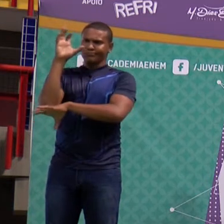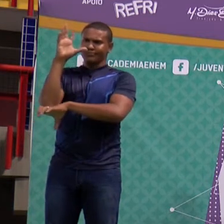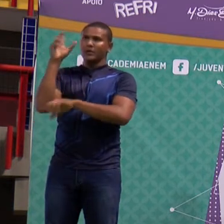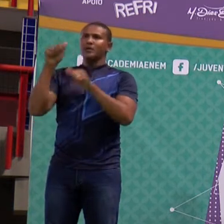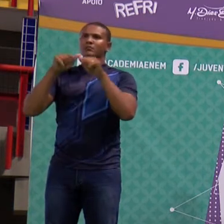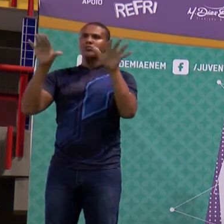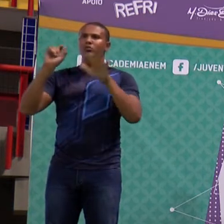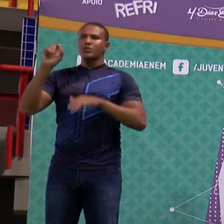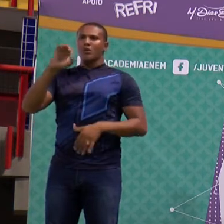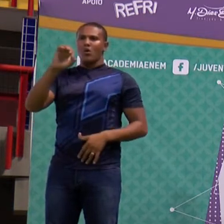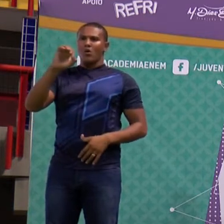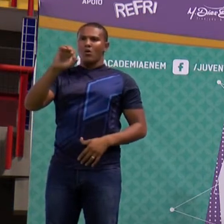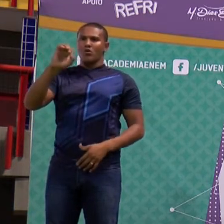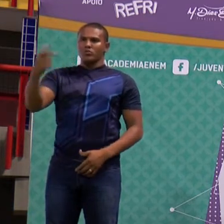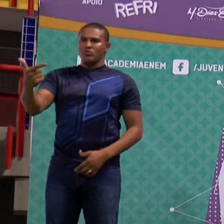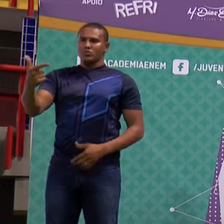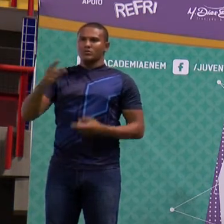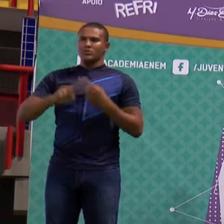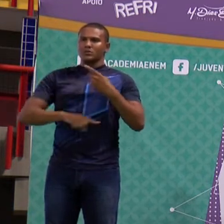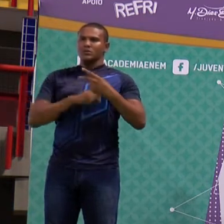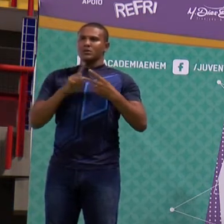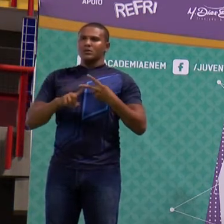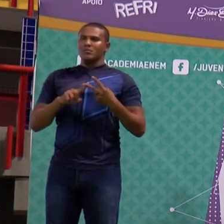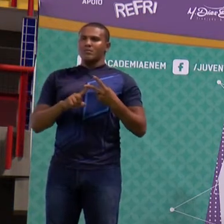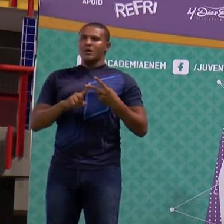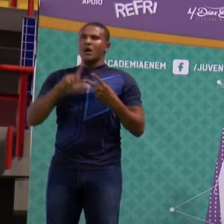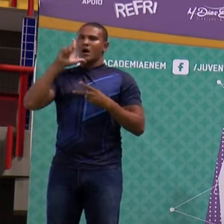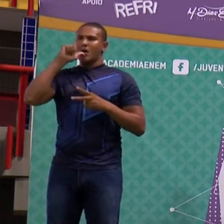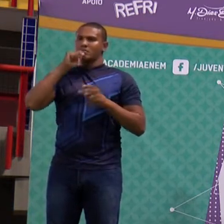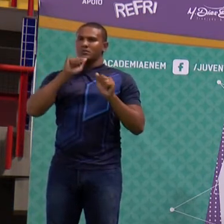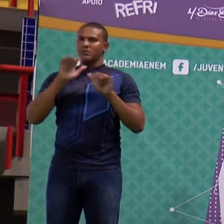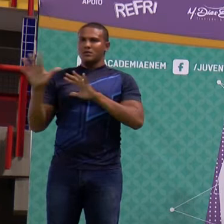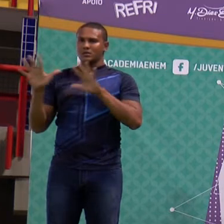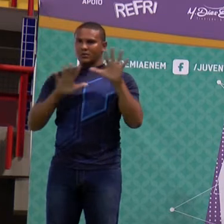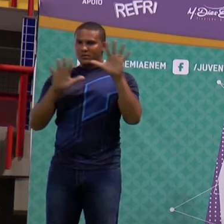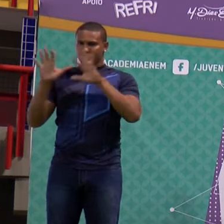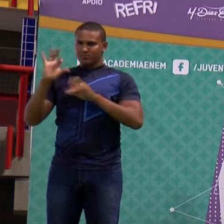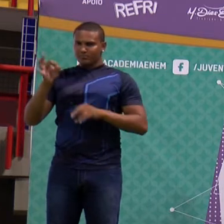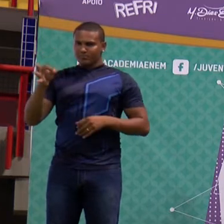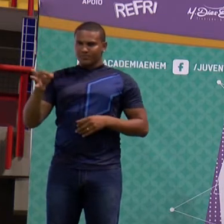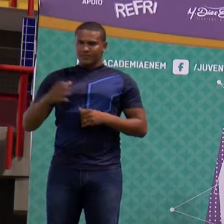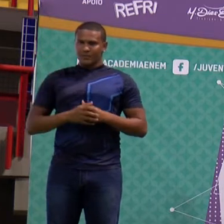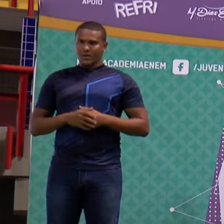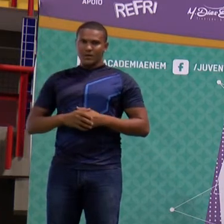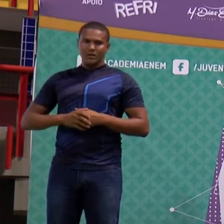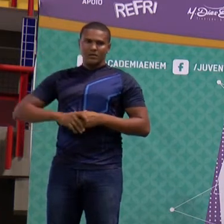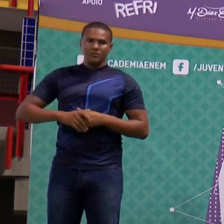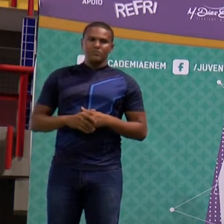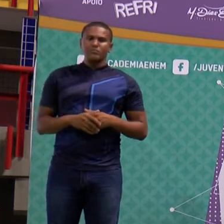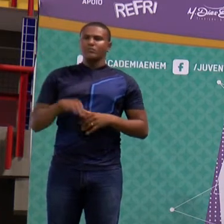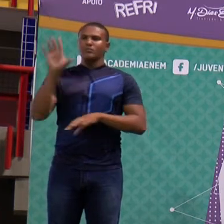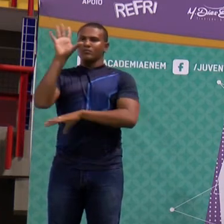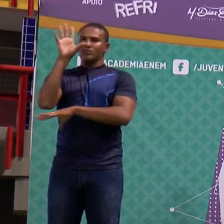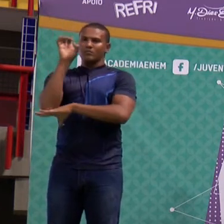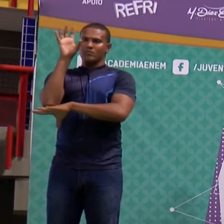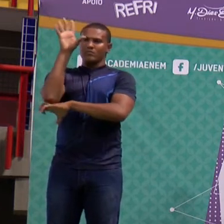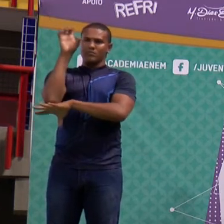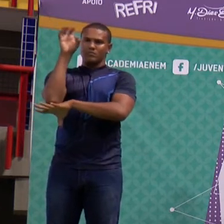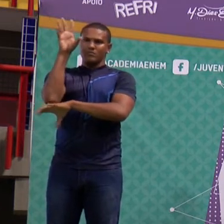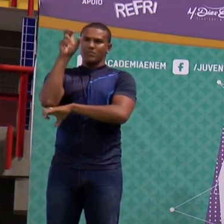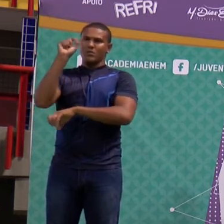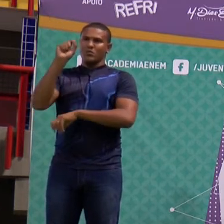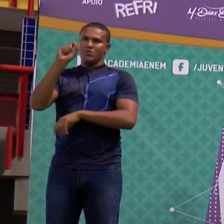quê? É oxigênio em vapor d'água. A bem da verdade é que a atividade fotossintética vai ser o grande